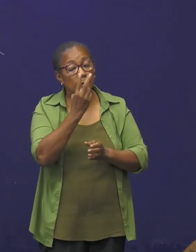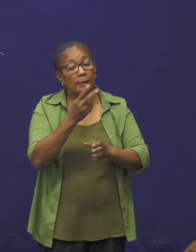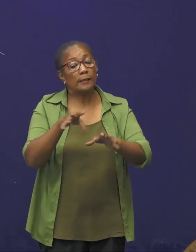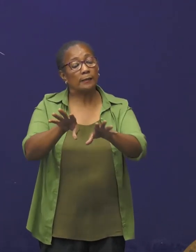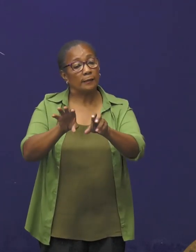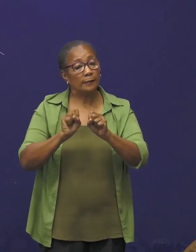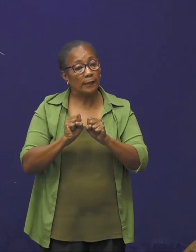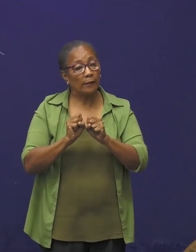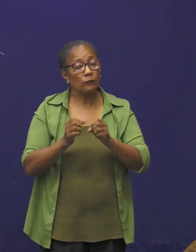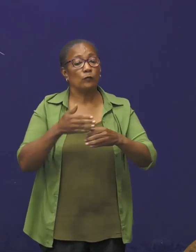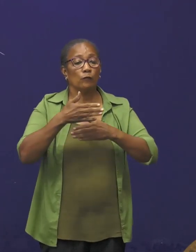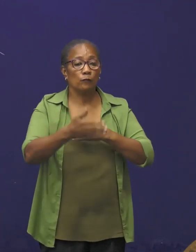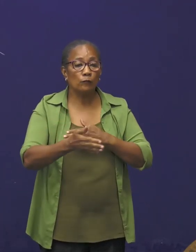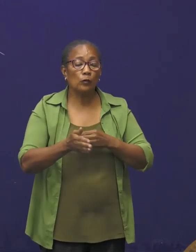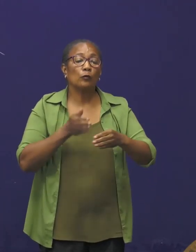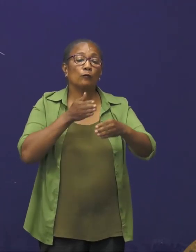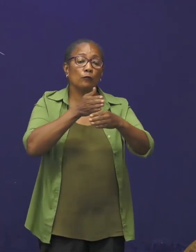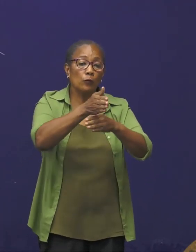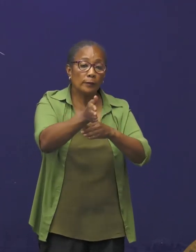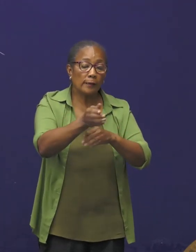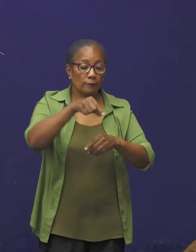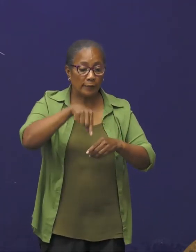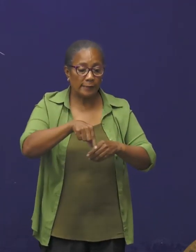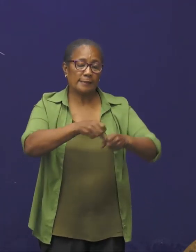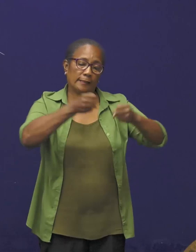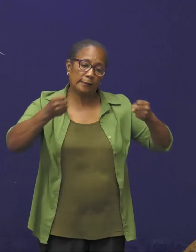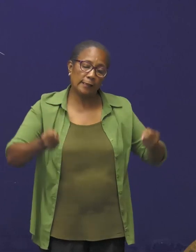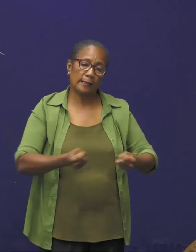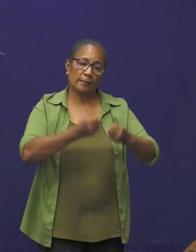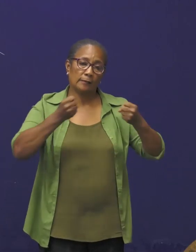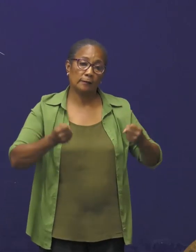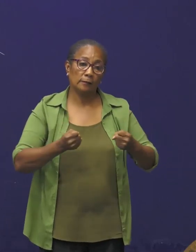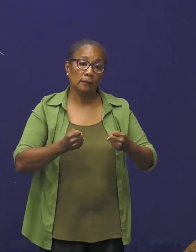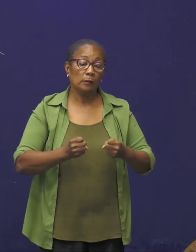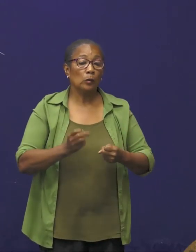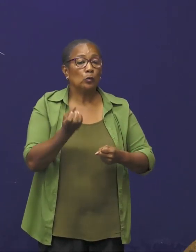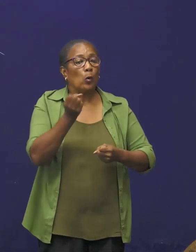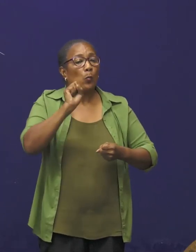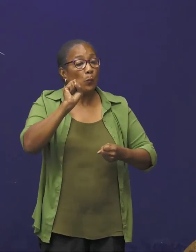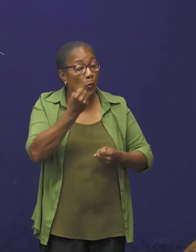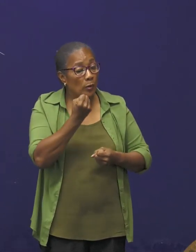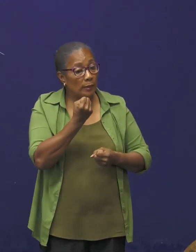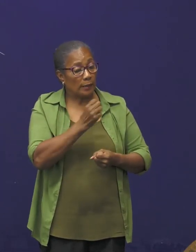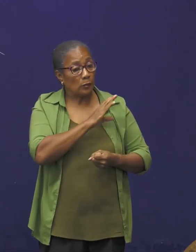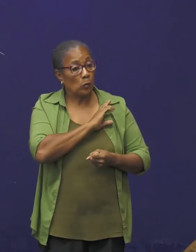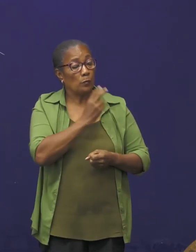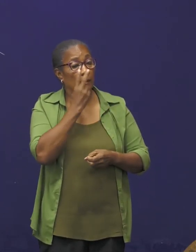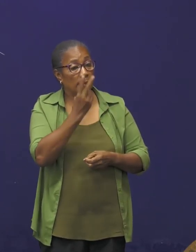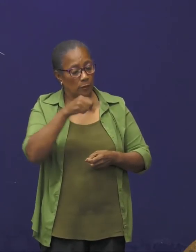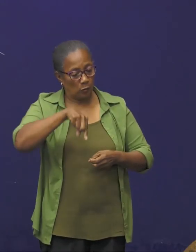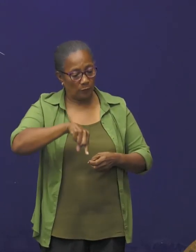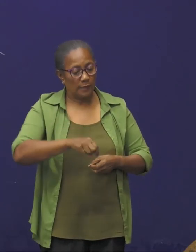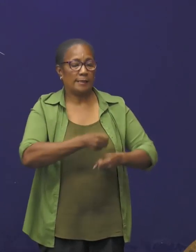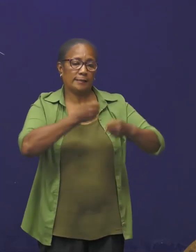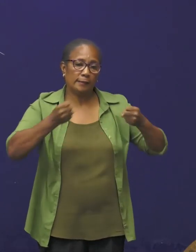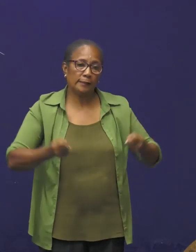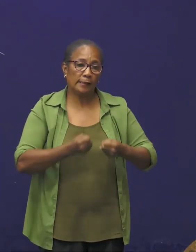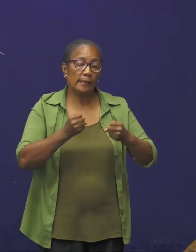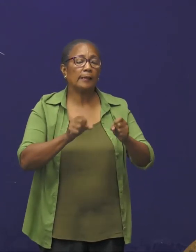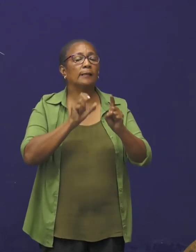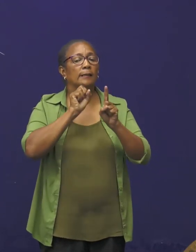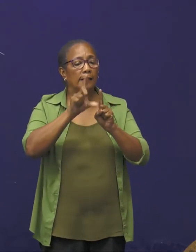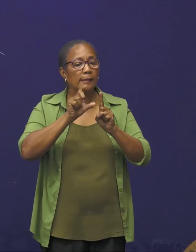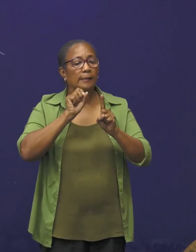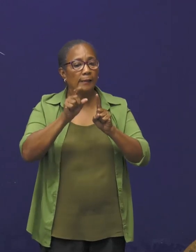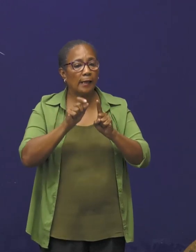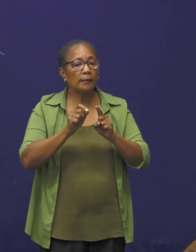voor de voortgang van deze trainingen. De mogelijkheid wordt ook bekeken om deze trainingen digitaal